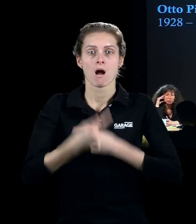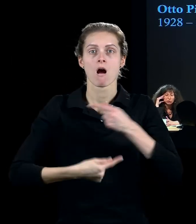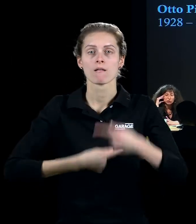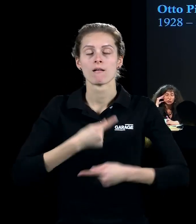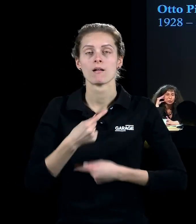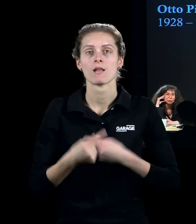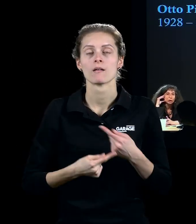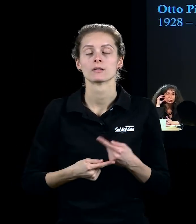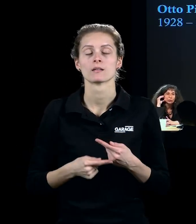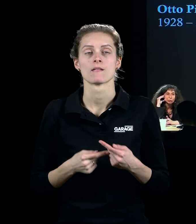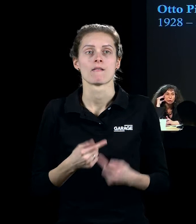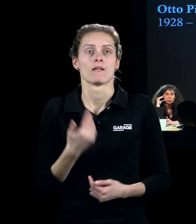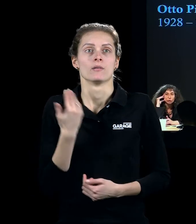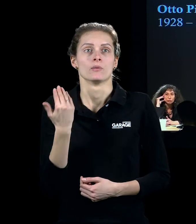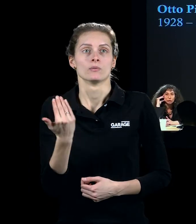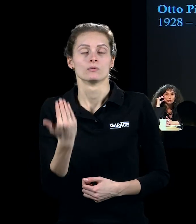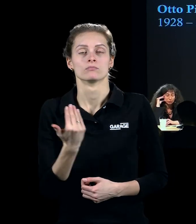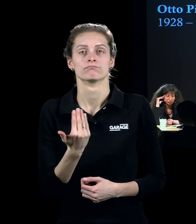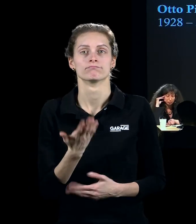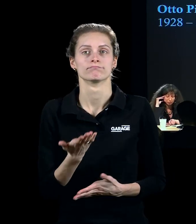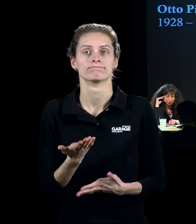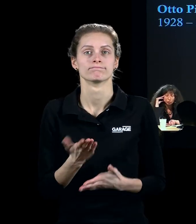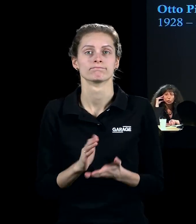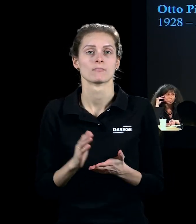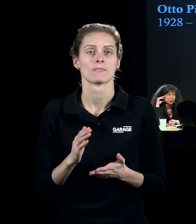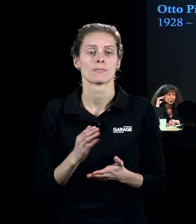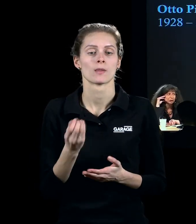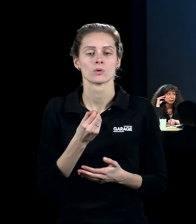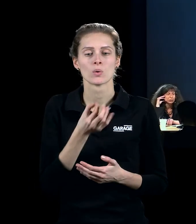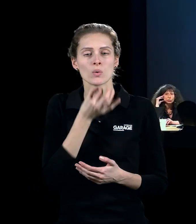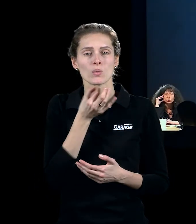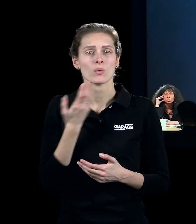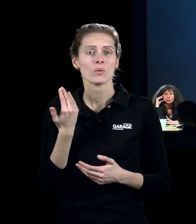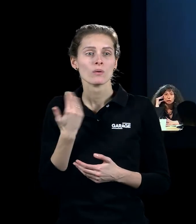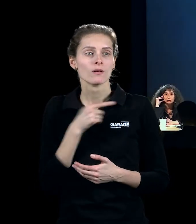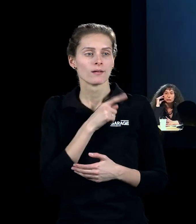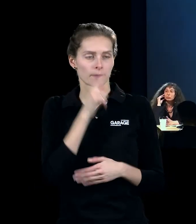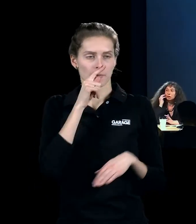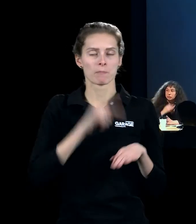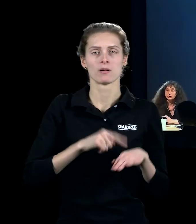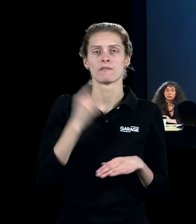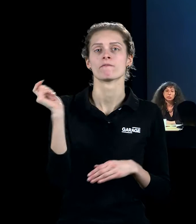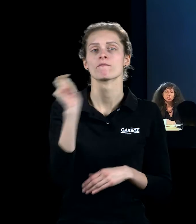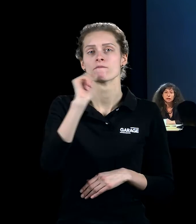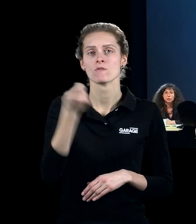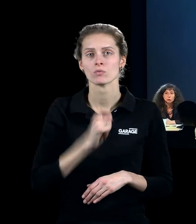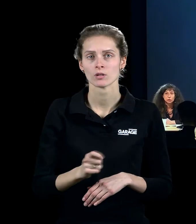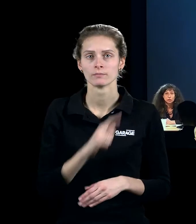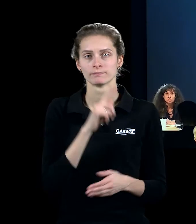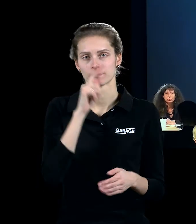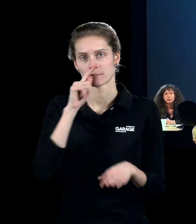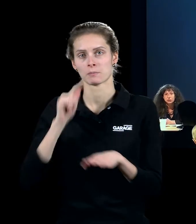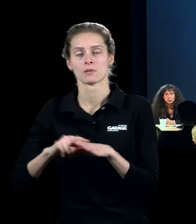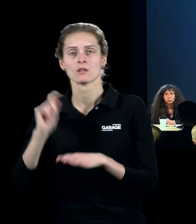поколение, принадлежащее к тому поколению, которое совсем юношами застало войну. Это было... На войне он